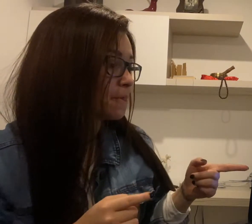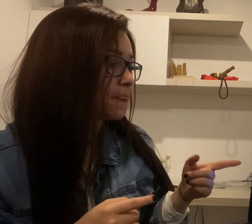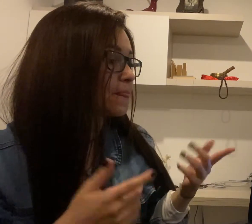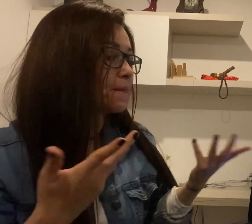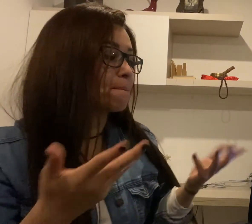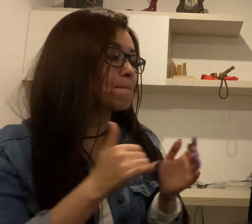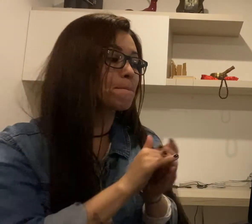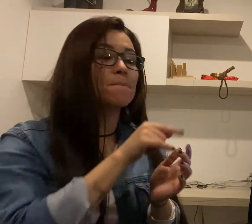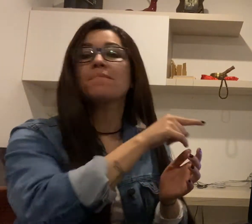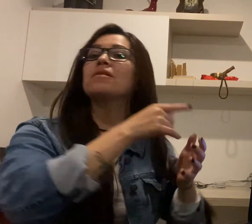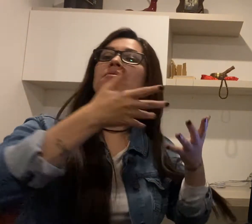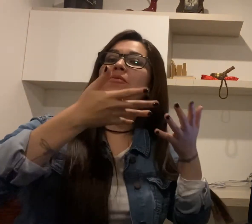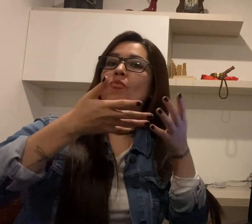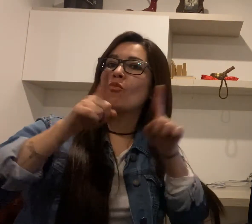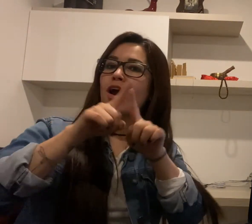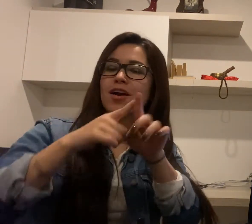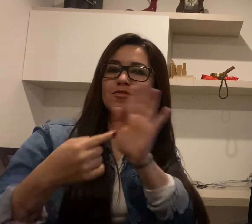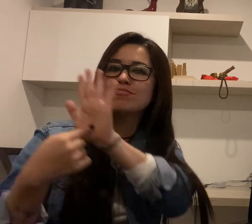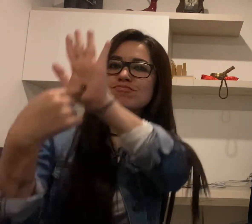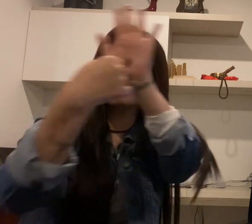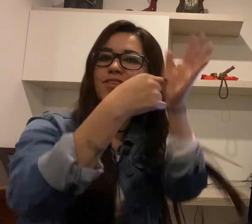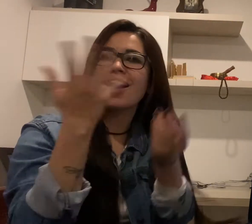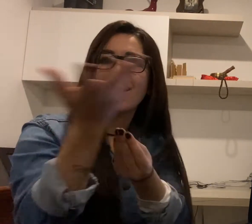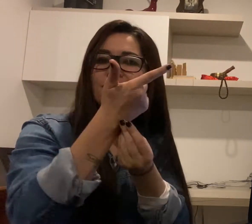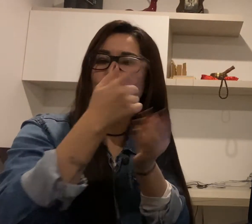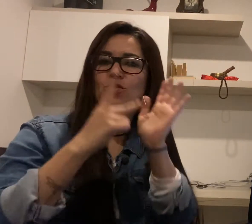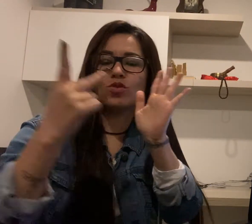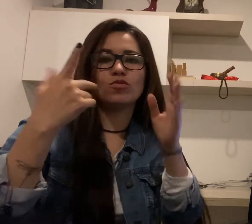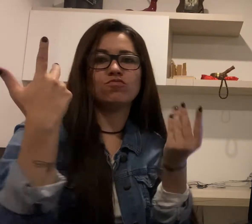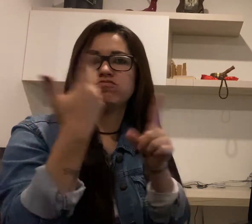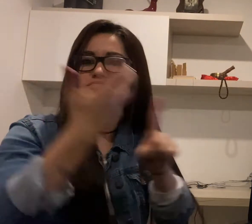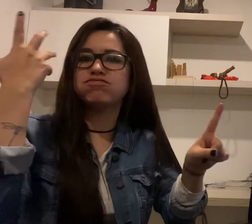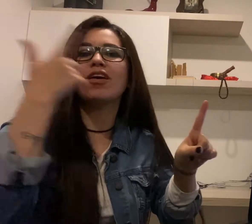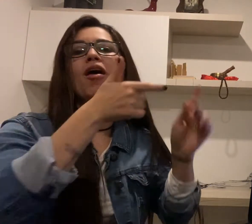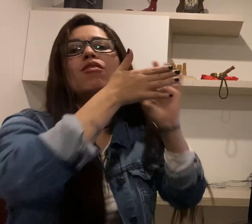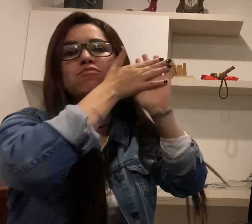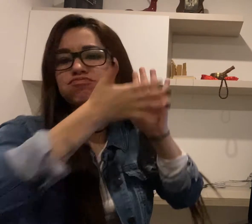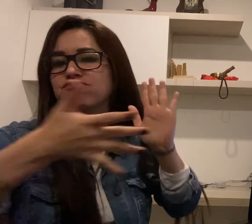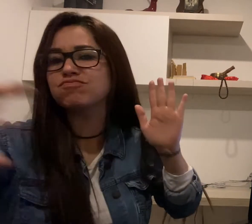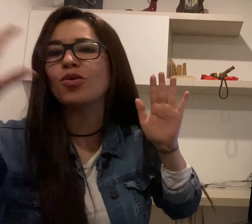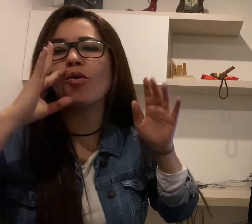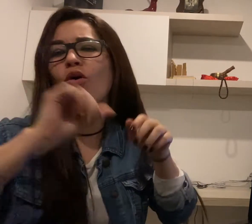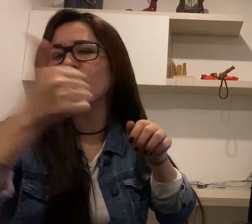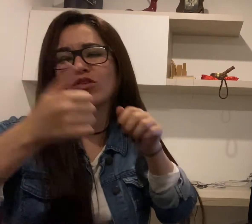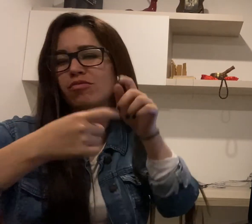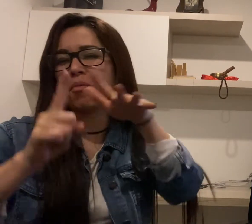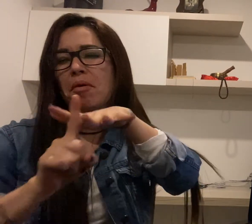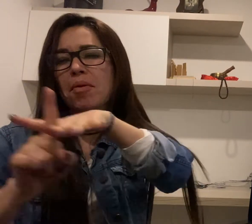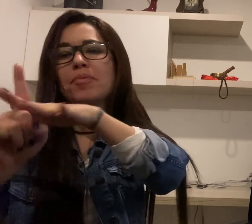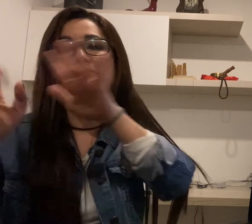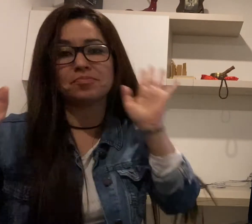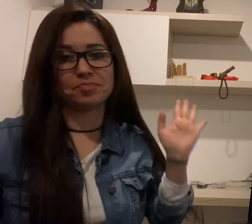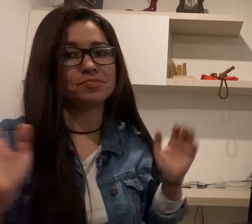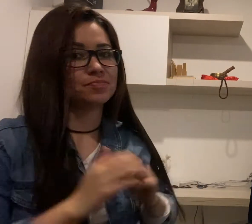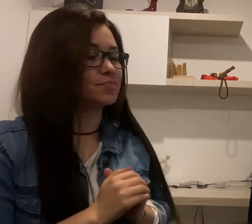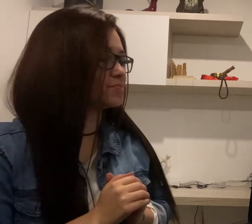este movimiento. Fue un gran representante y luego de él vinieron